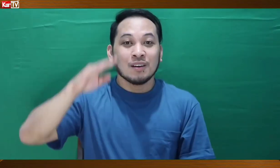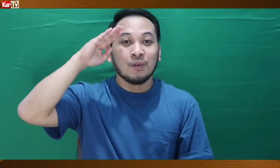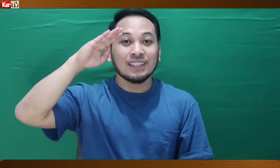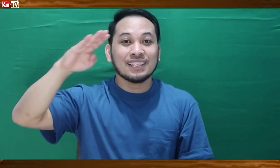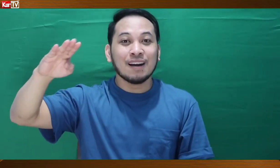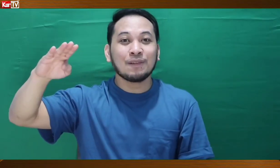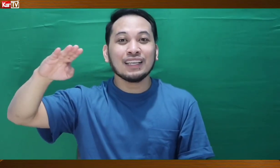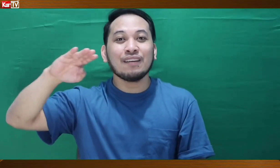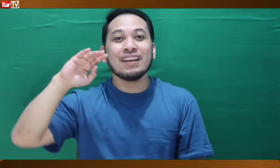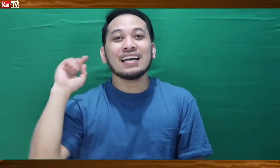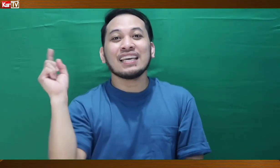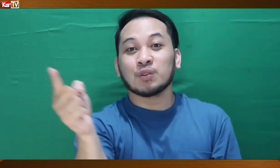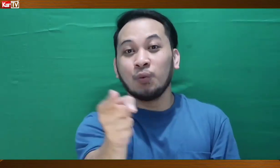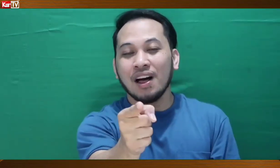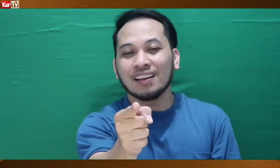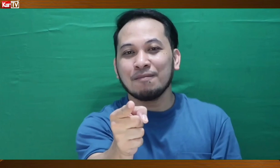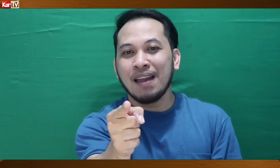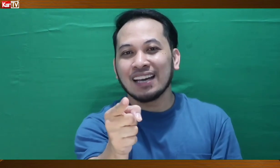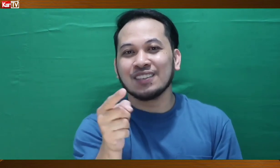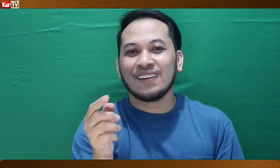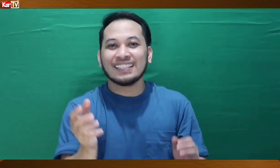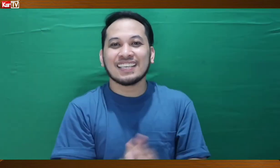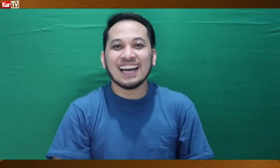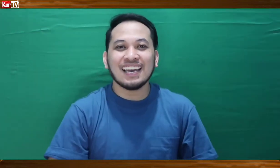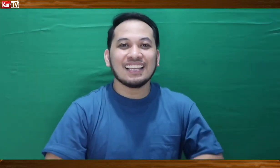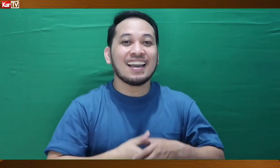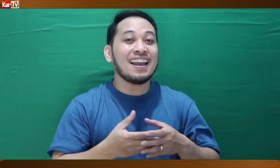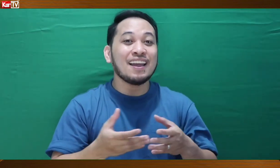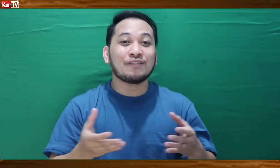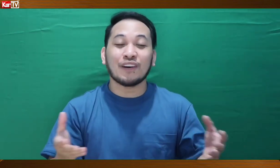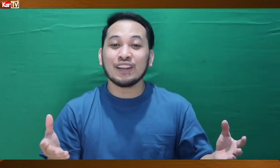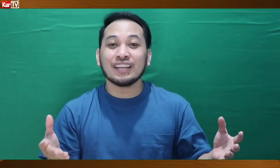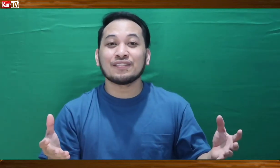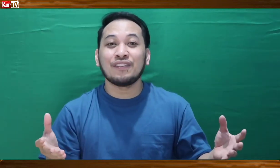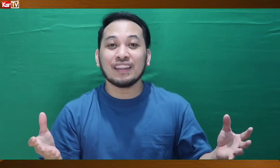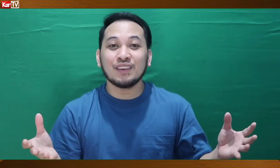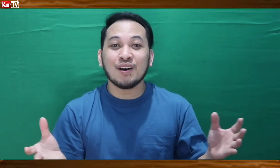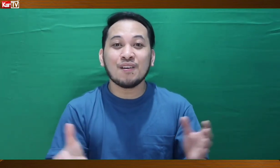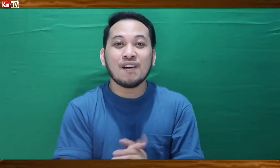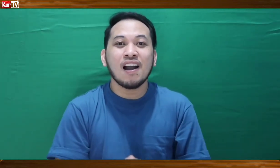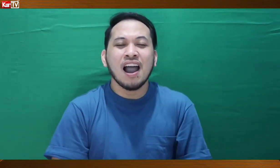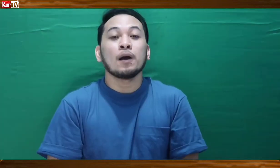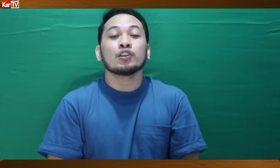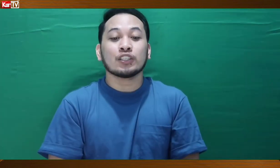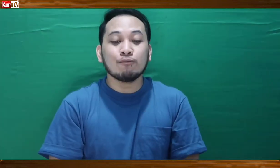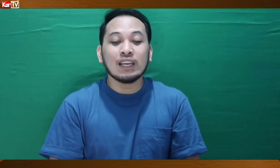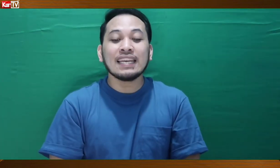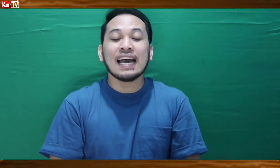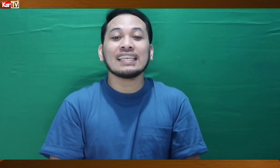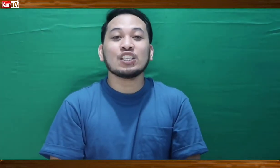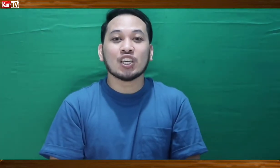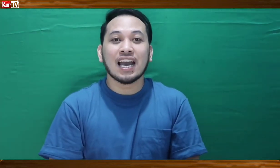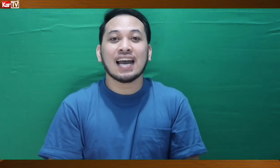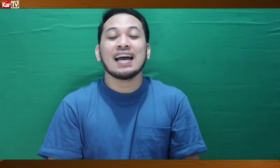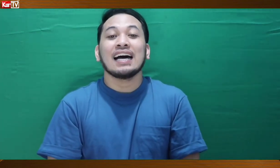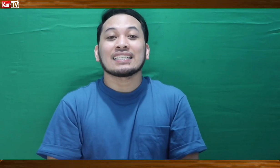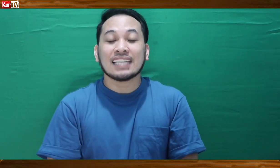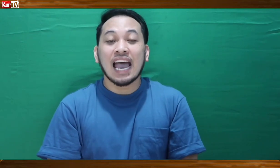What's up, Court TV Netics? Welcome back to my channel. And for today's video, simulan natin siya sa